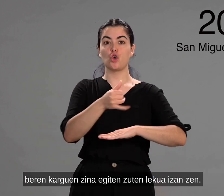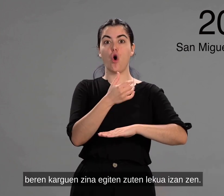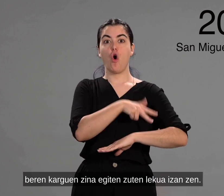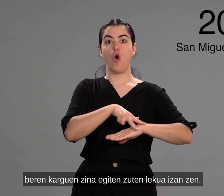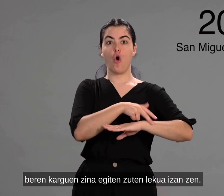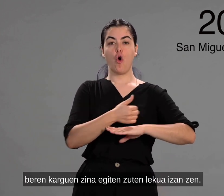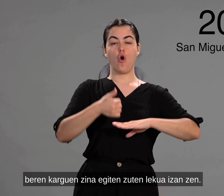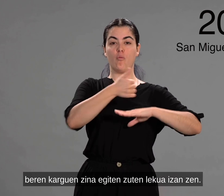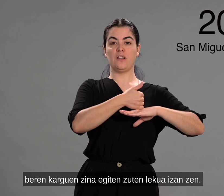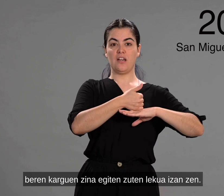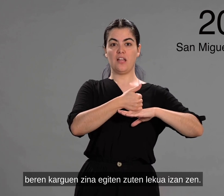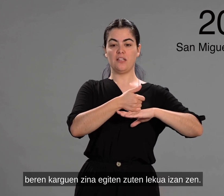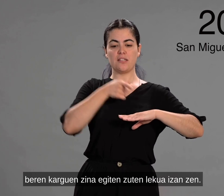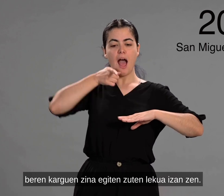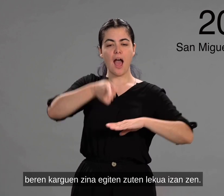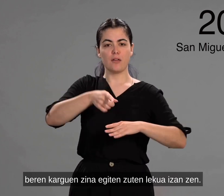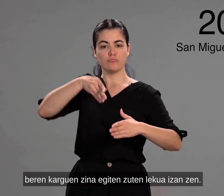karguen zina egiten zuten lekua izan zen.